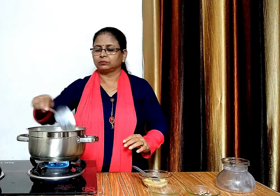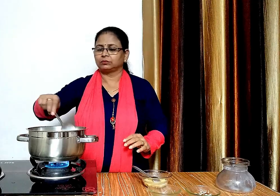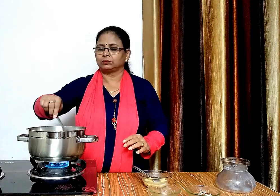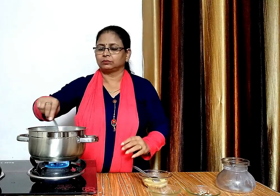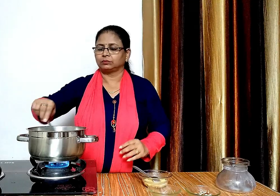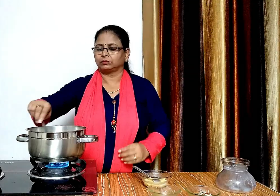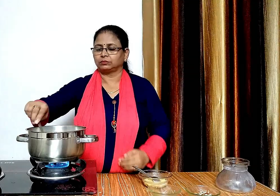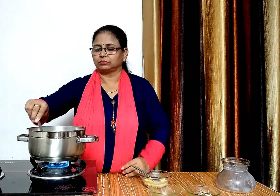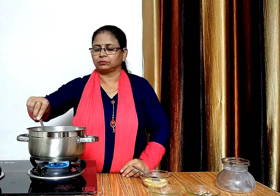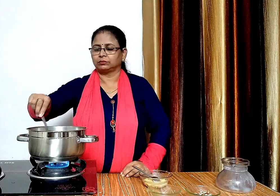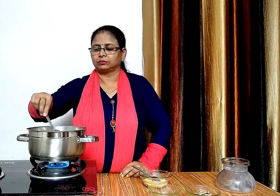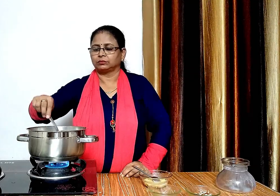देंगे